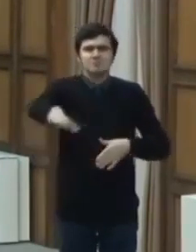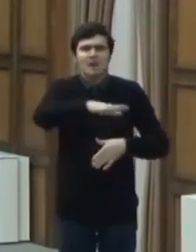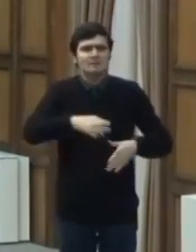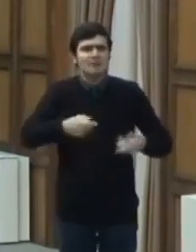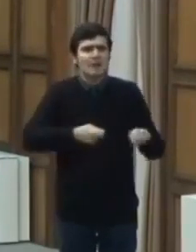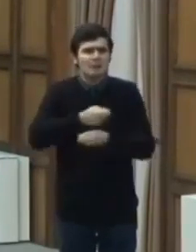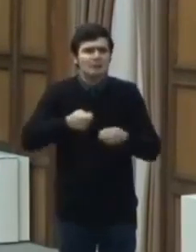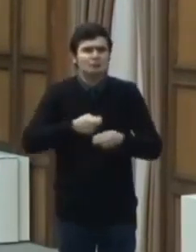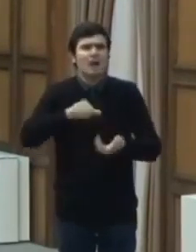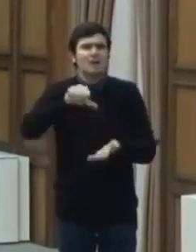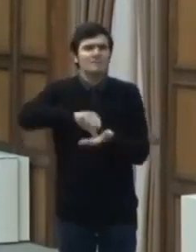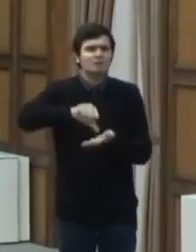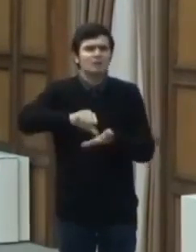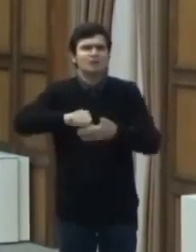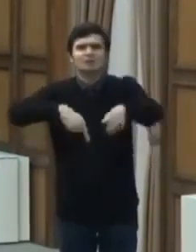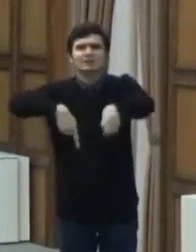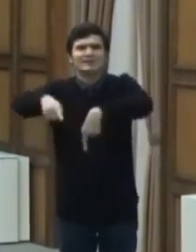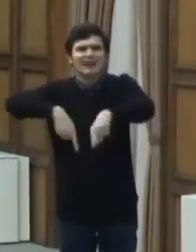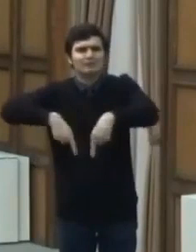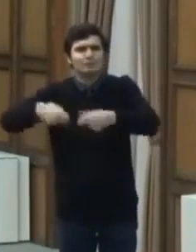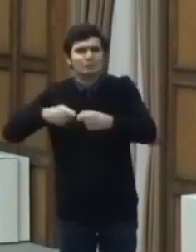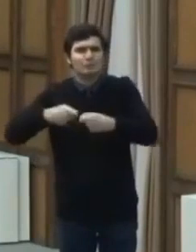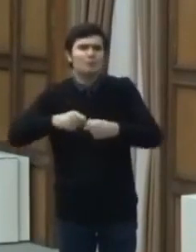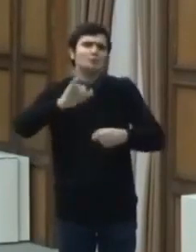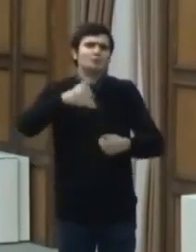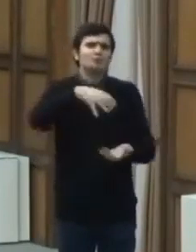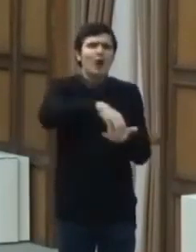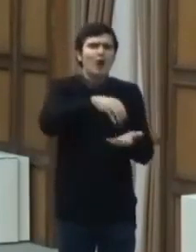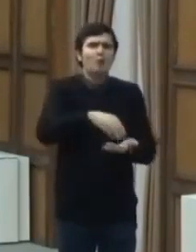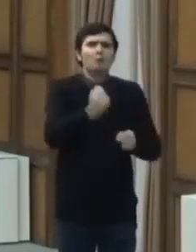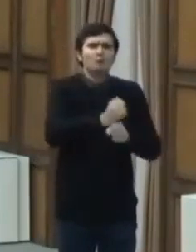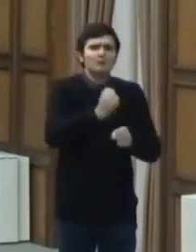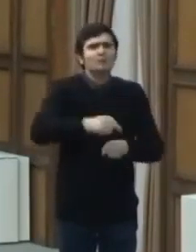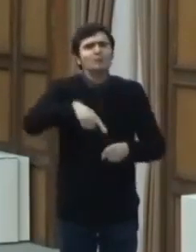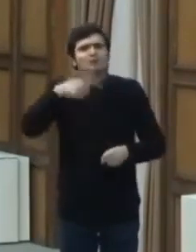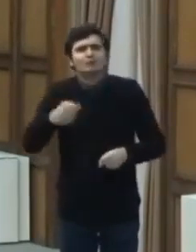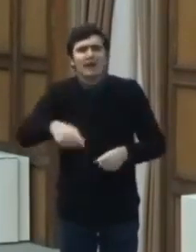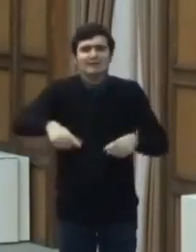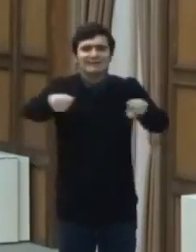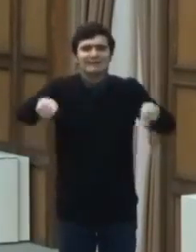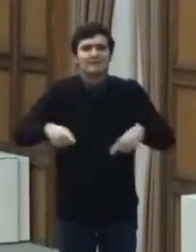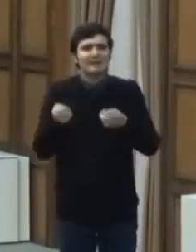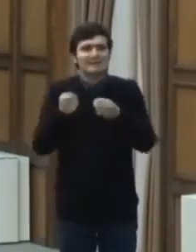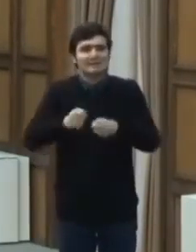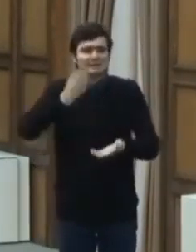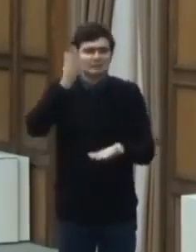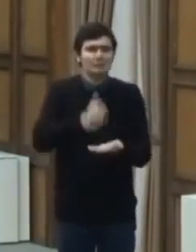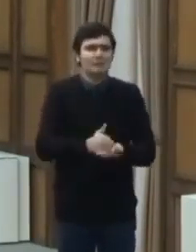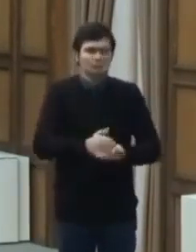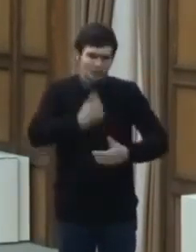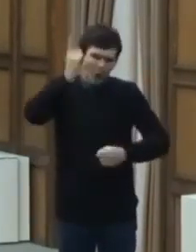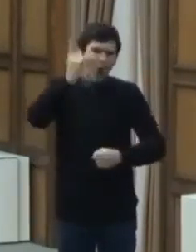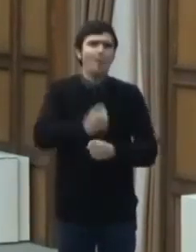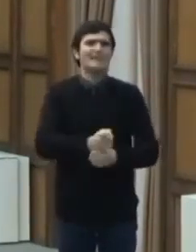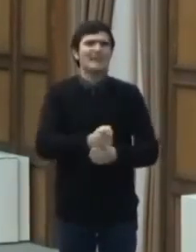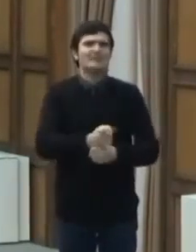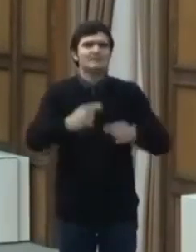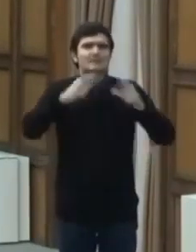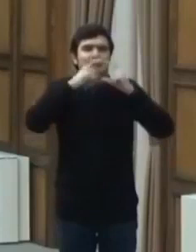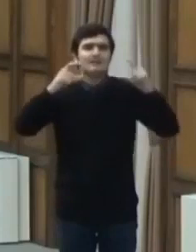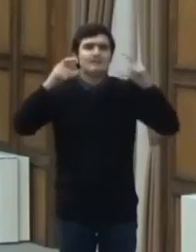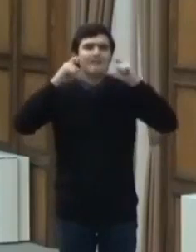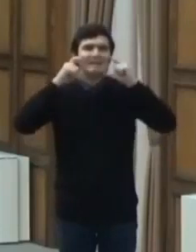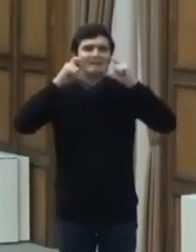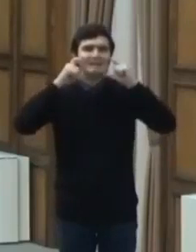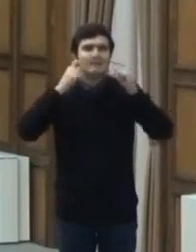de transport în comun, la locul de muncă și în alte spații închise, se instituie obligativitatea purtării măștii, astfel